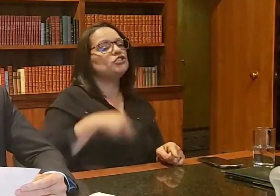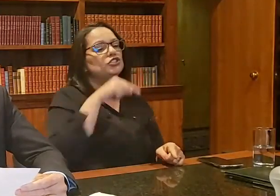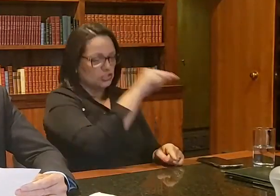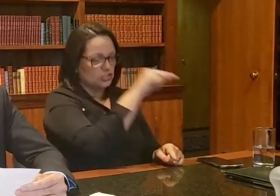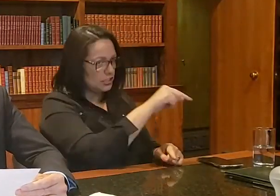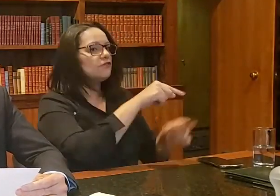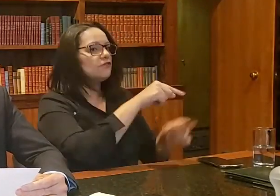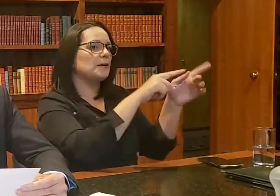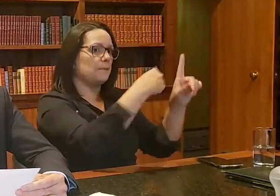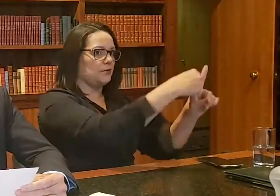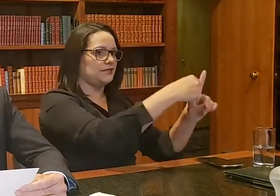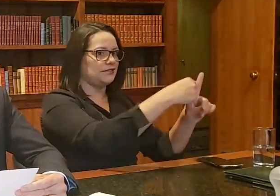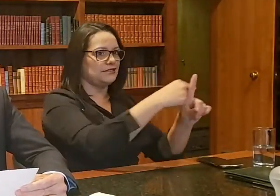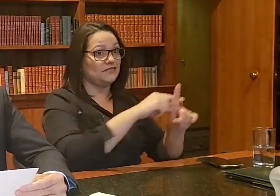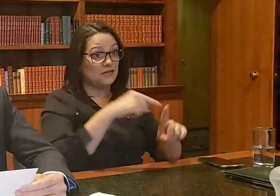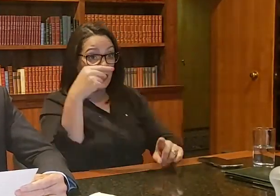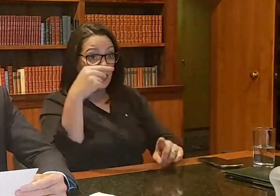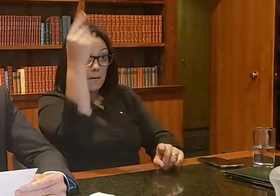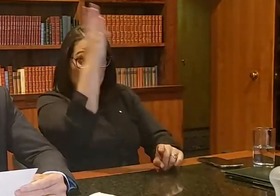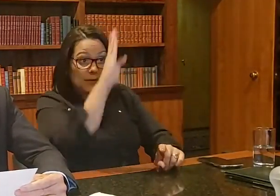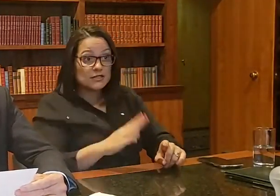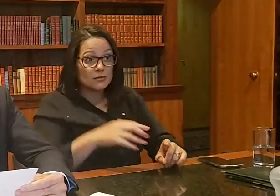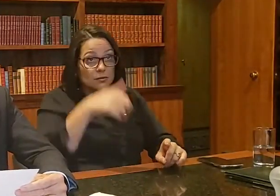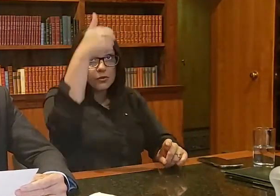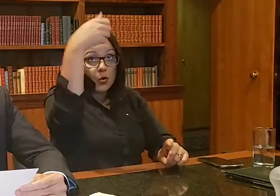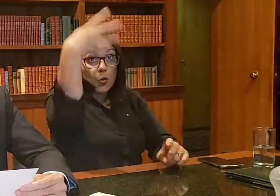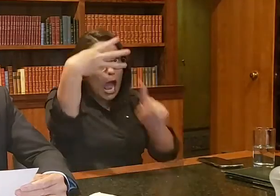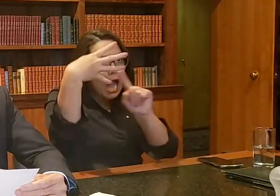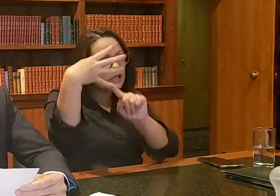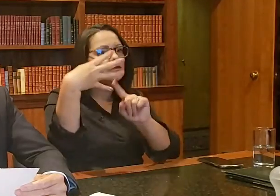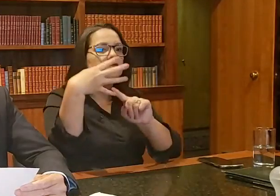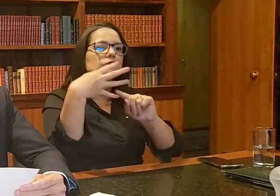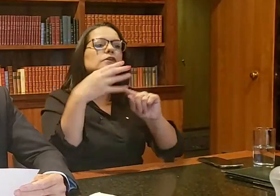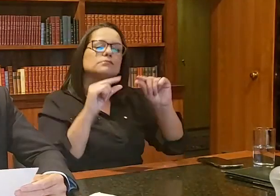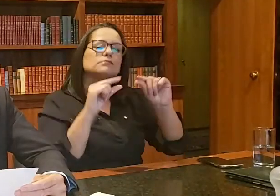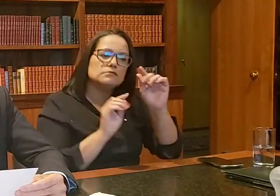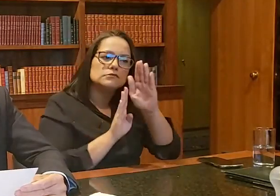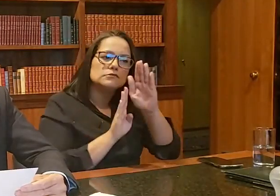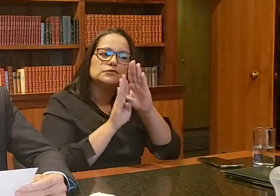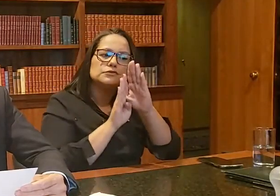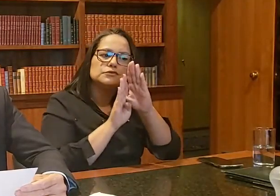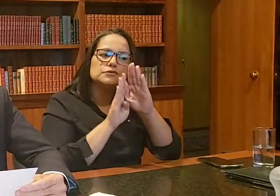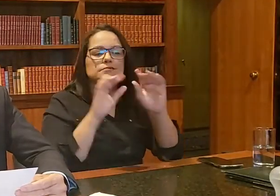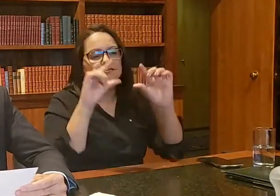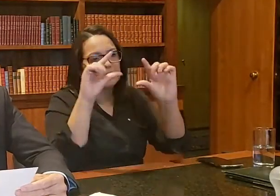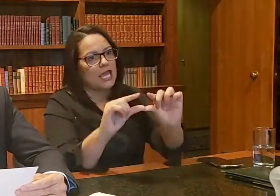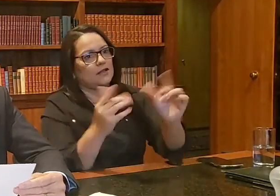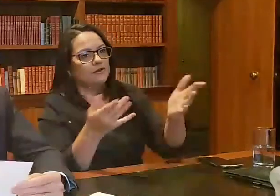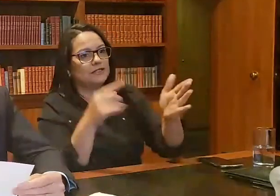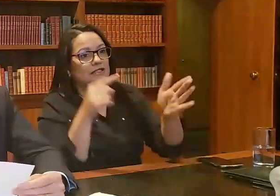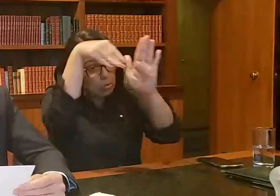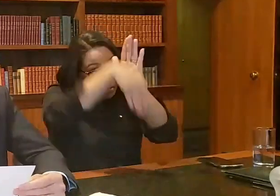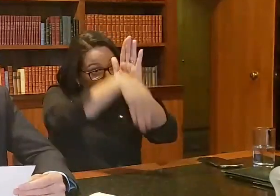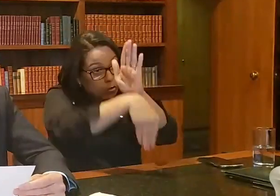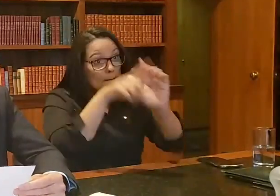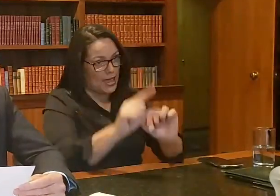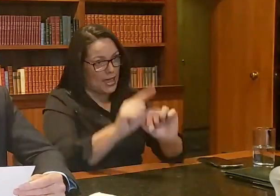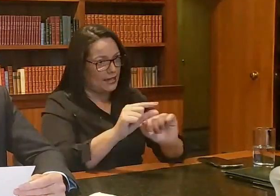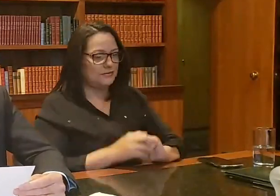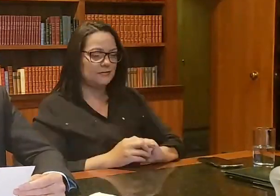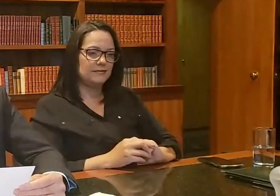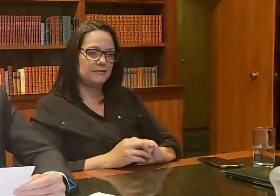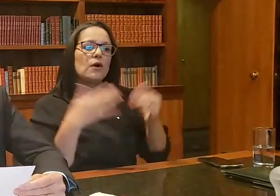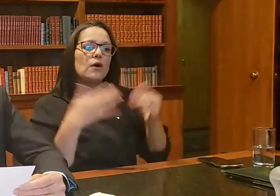menos decresceu. Então, obviamente, fruto de vários programas do governo, voltado para o emprego. Nos